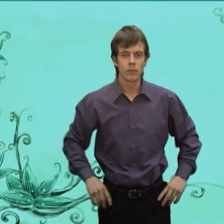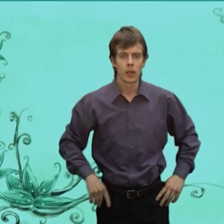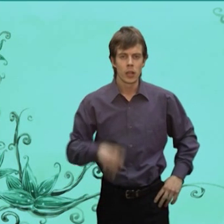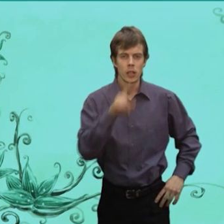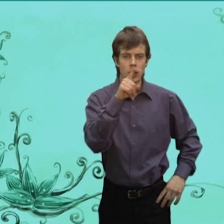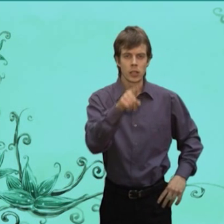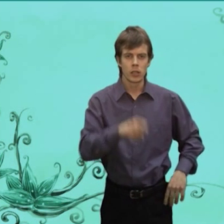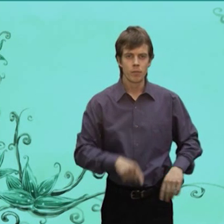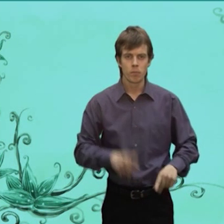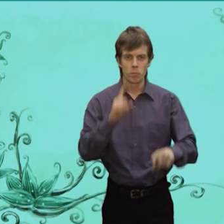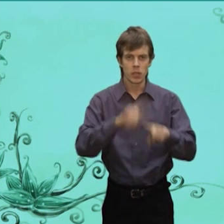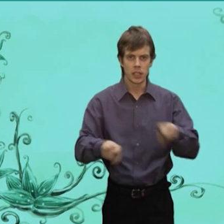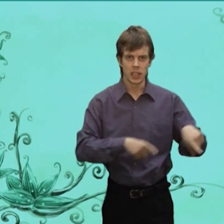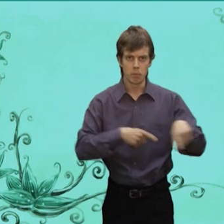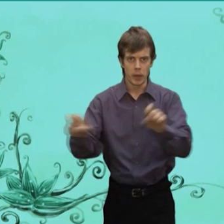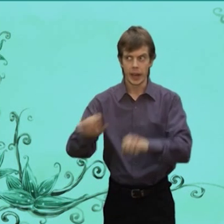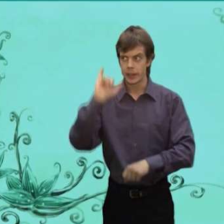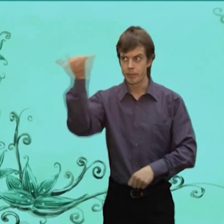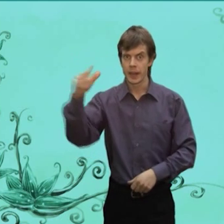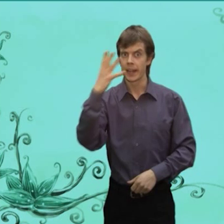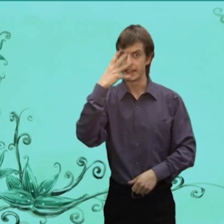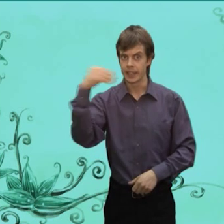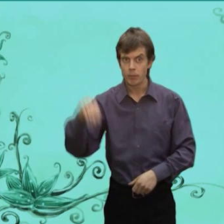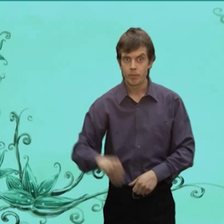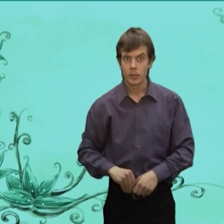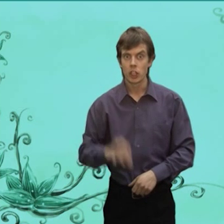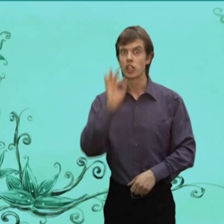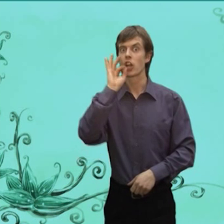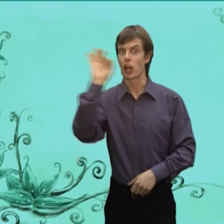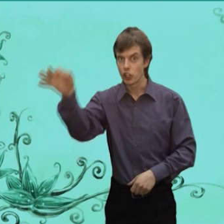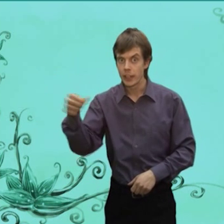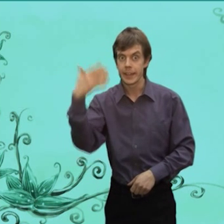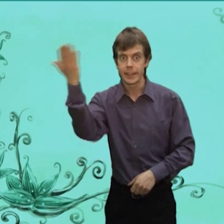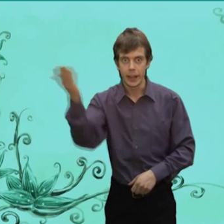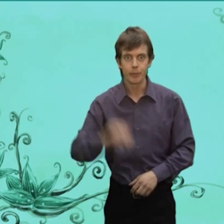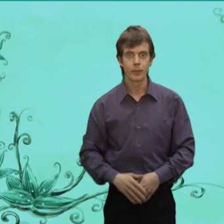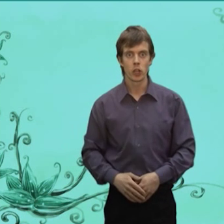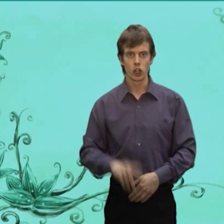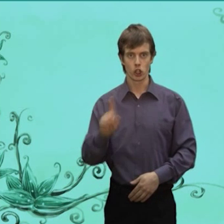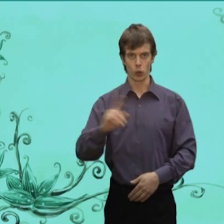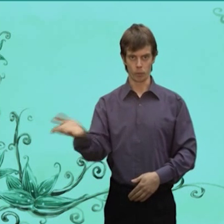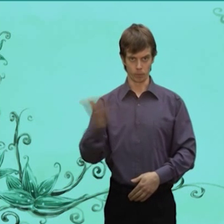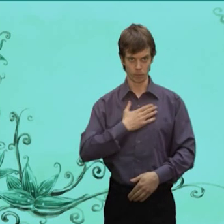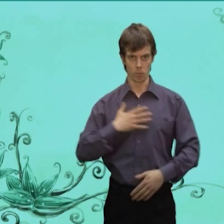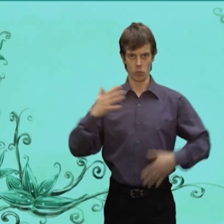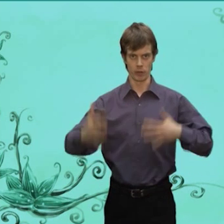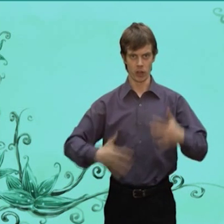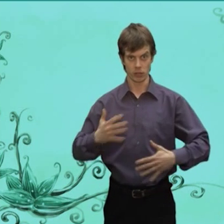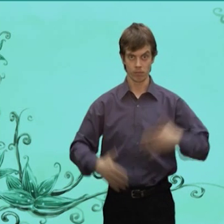Ты Заяц Быстро Сбегай К лисе Скажи Скажи Ей Что Медведь И